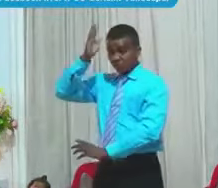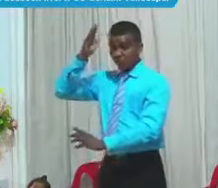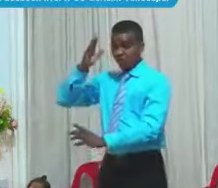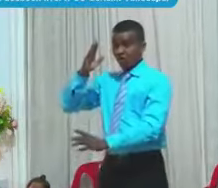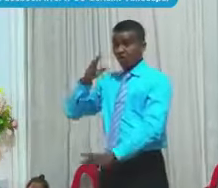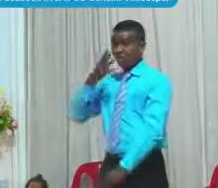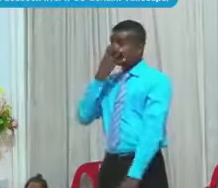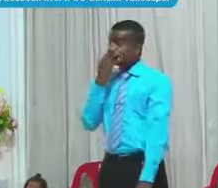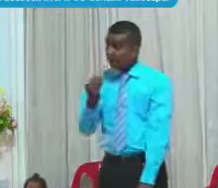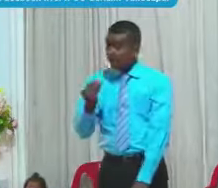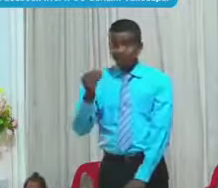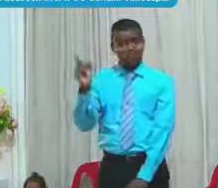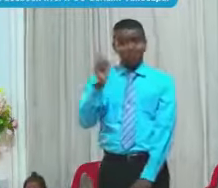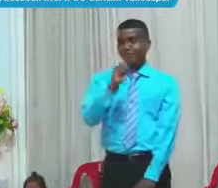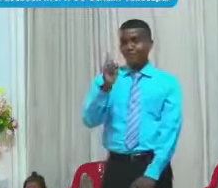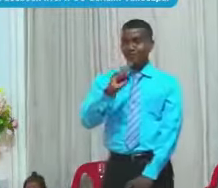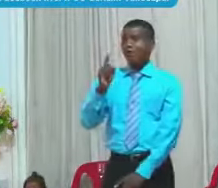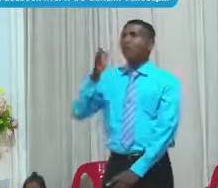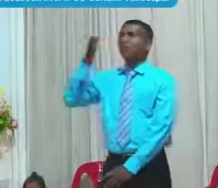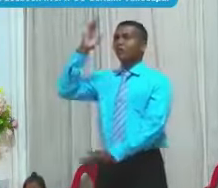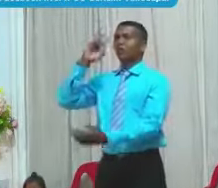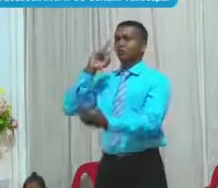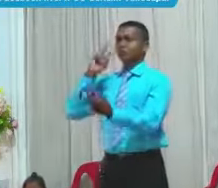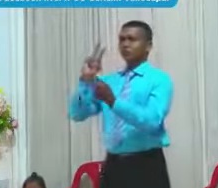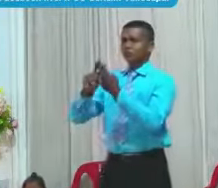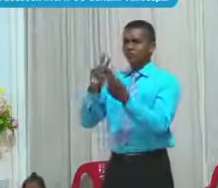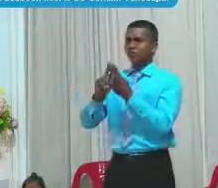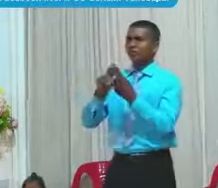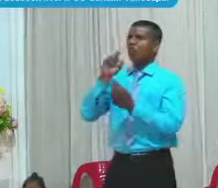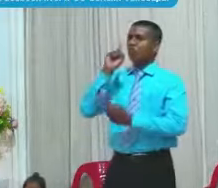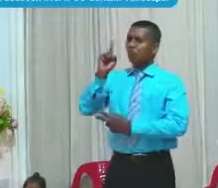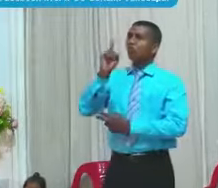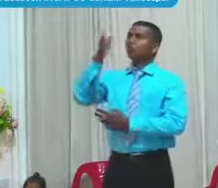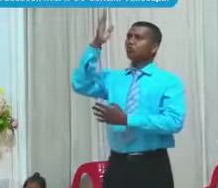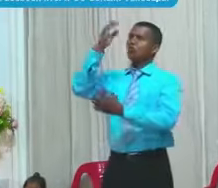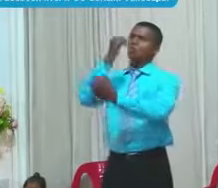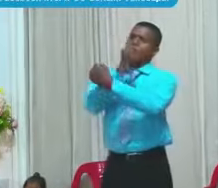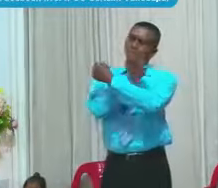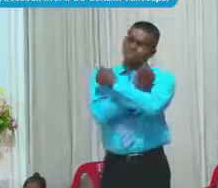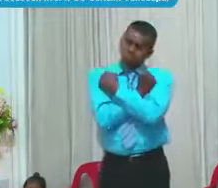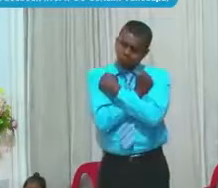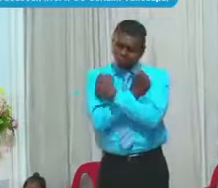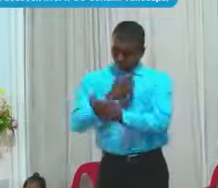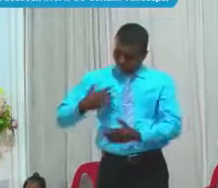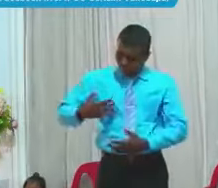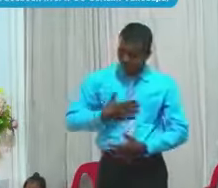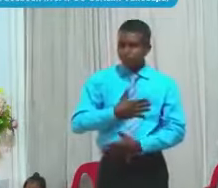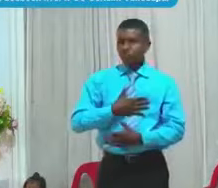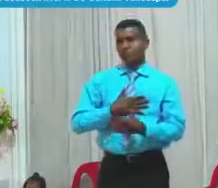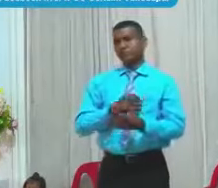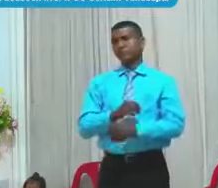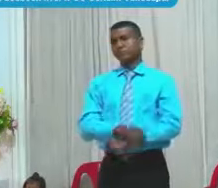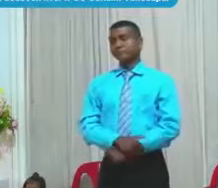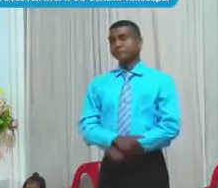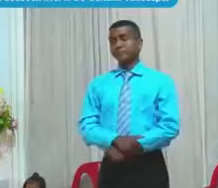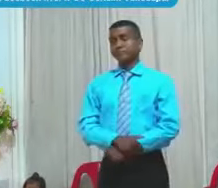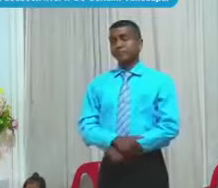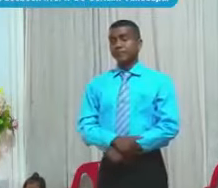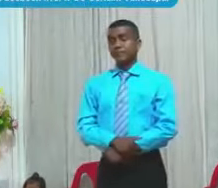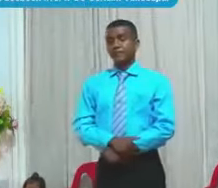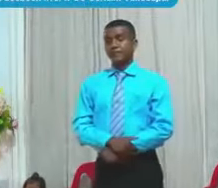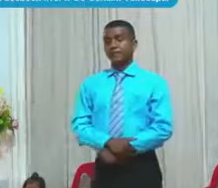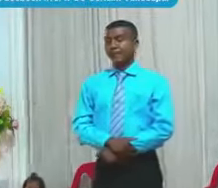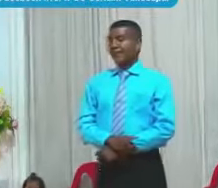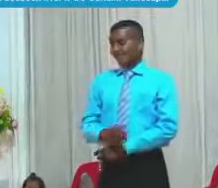El Dios Que nosotros Conocemos Es un Dios De amor Y de misericordia De manera Que rebelarse El